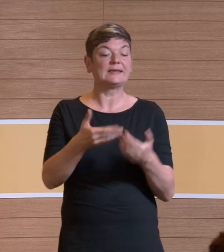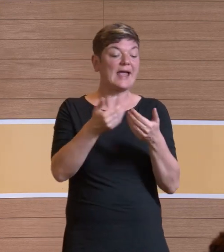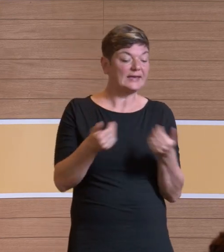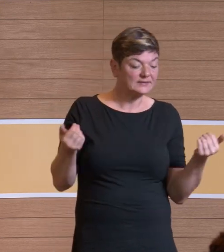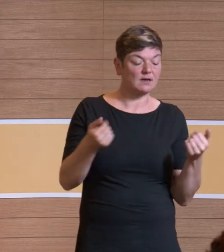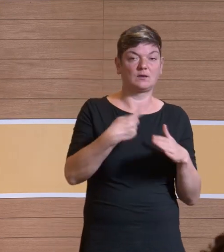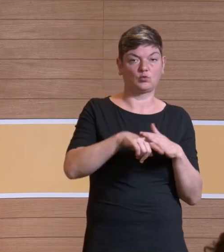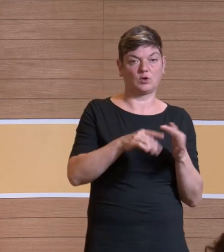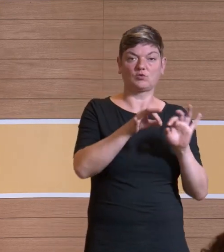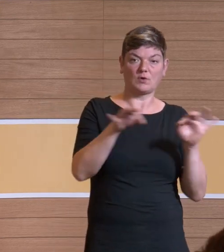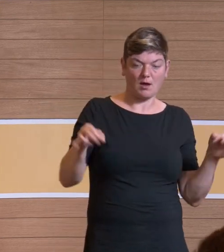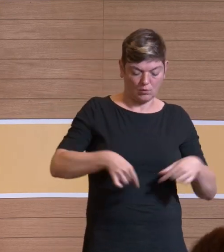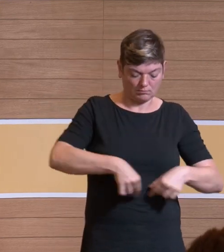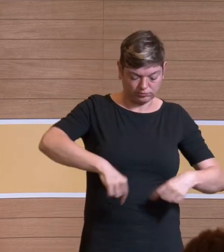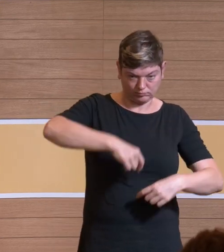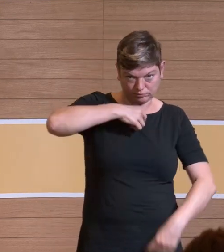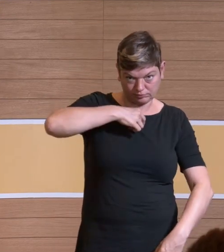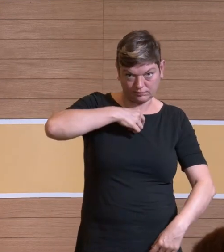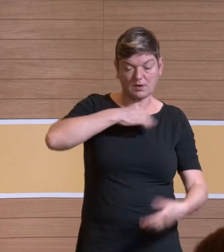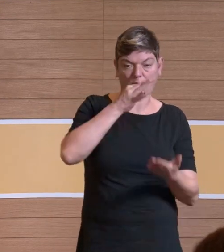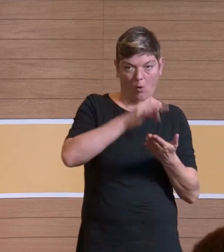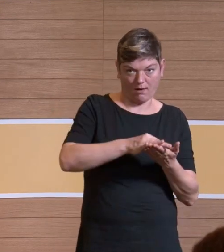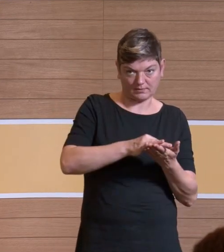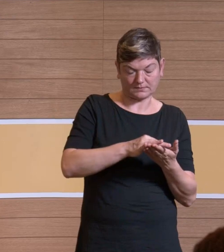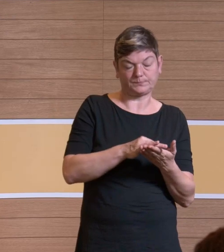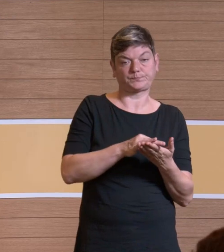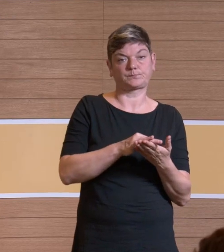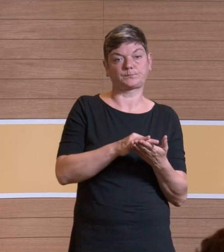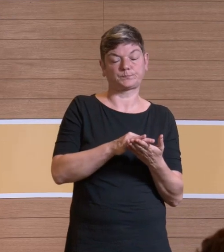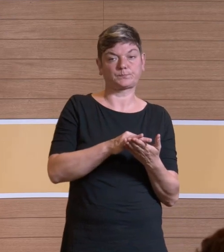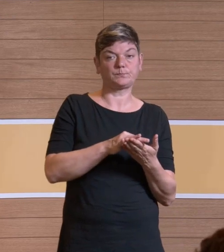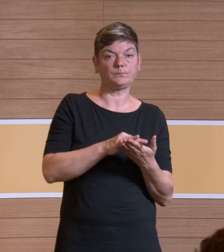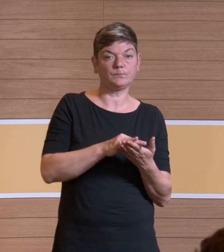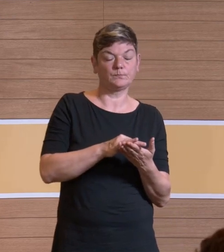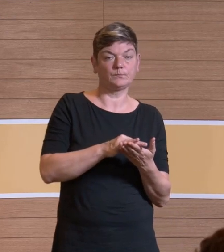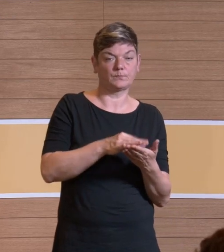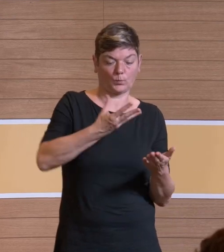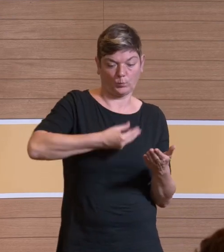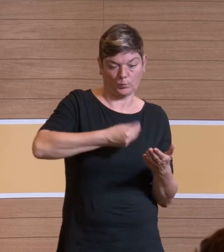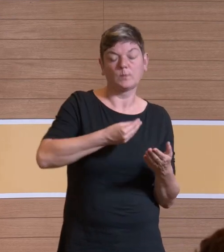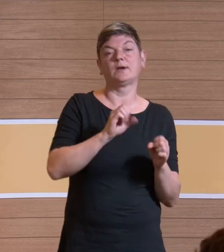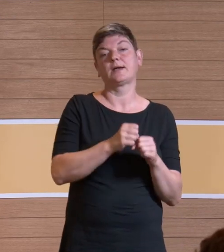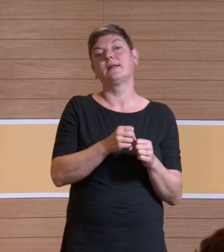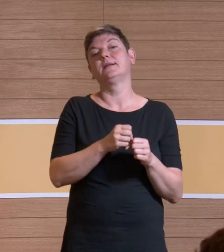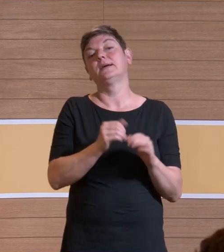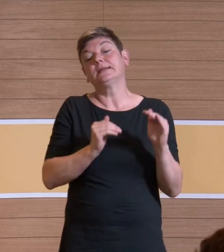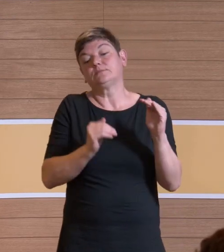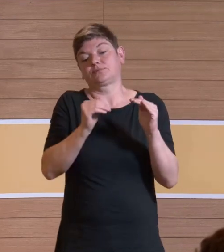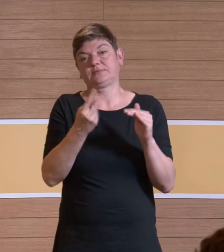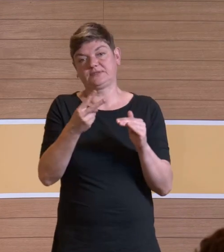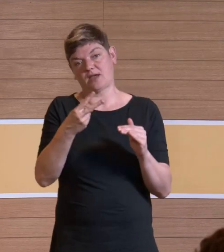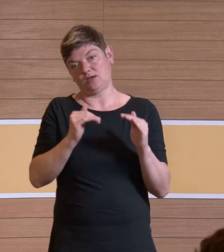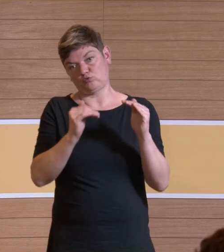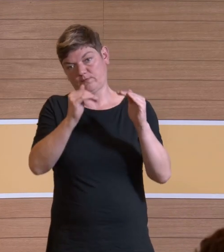über Schläuche, die vertikal oder horizontal angebracht sind, zwei Stufen erreichen.